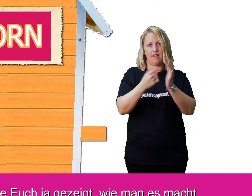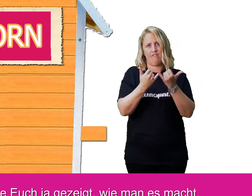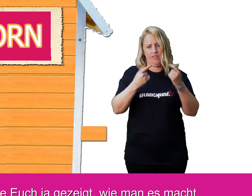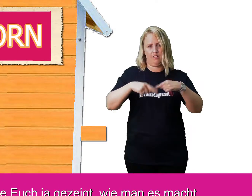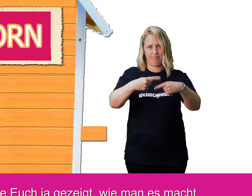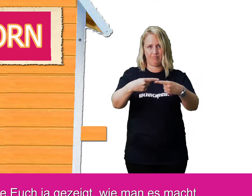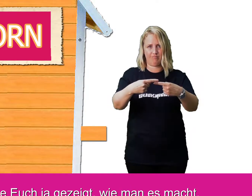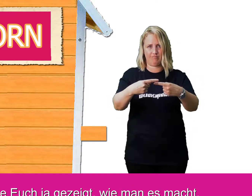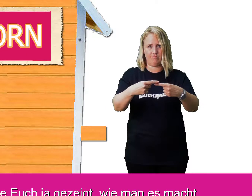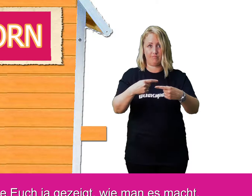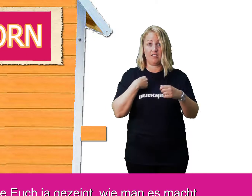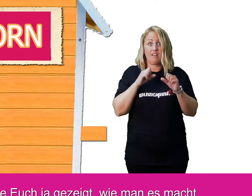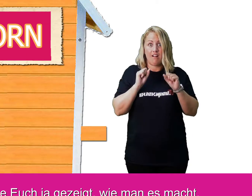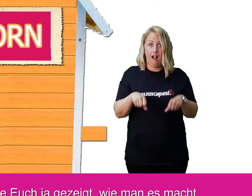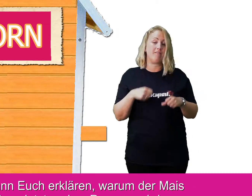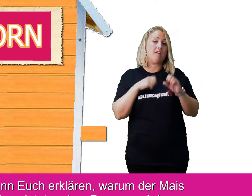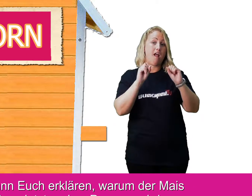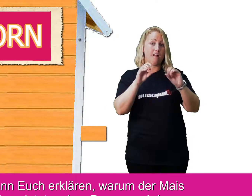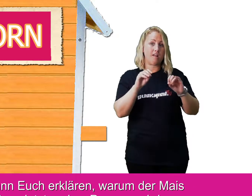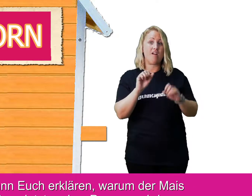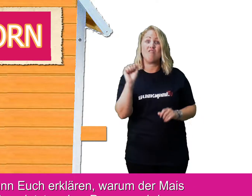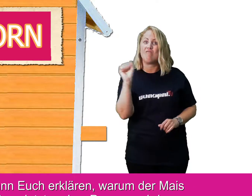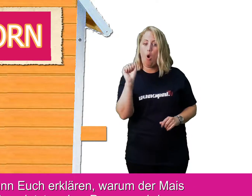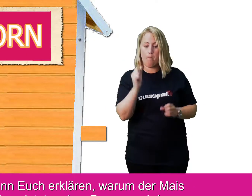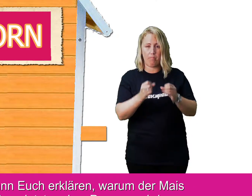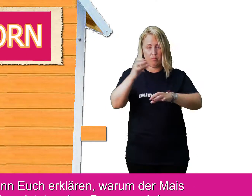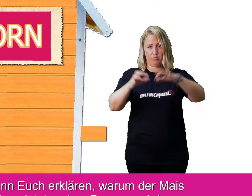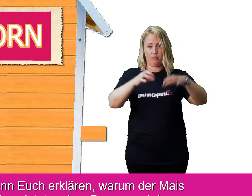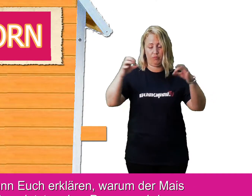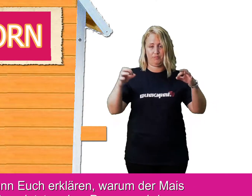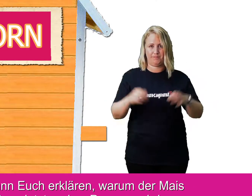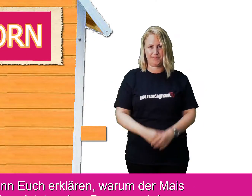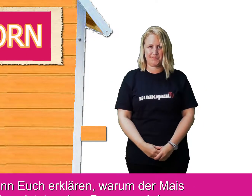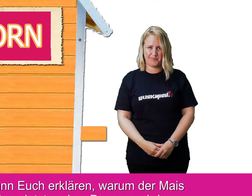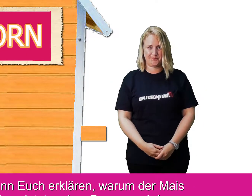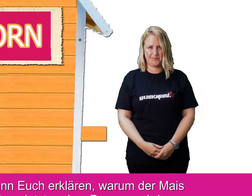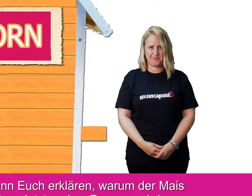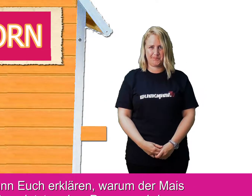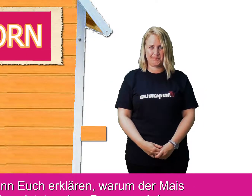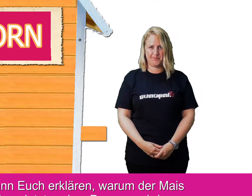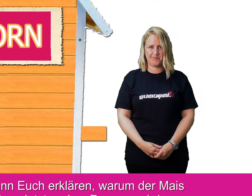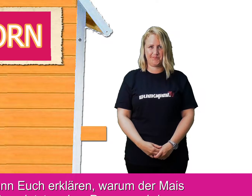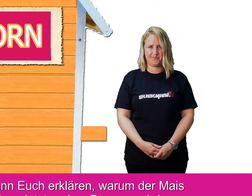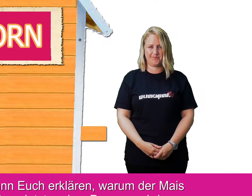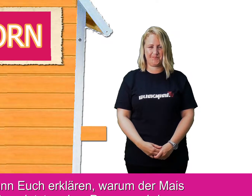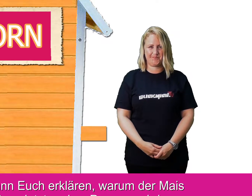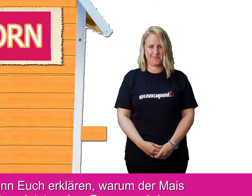gezeigt, wie man es macht. Und ich kann euch erklären, warum der Mais bei Hitze aufplatzt und zu Popcorn wird.